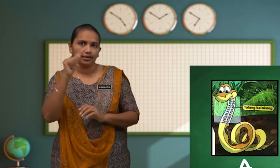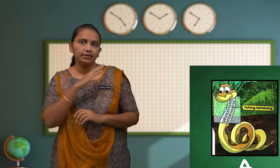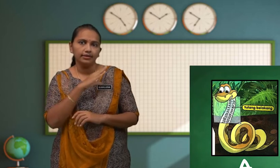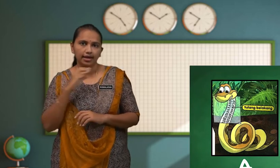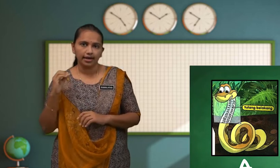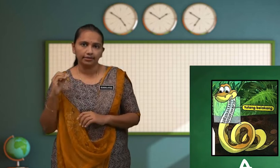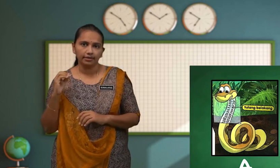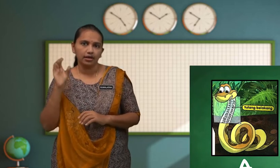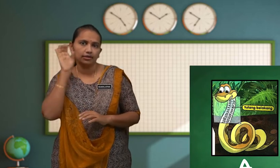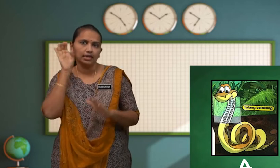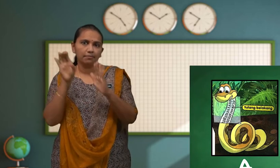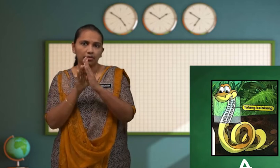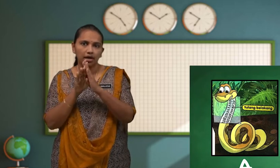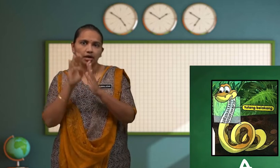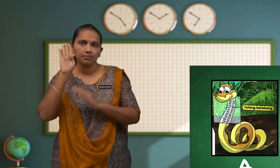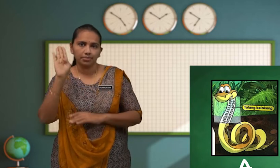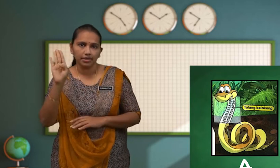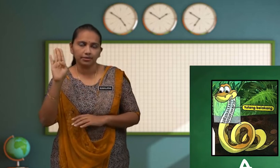Dan Gambar B